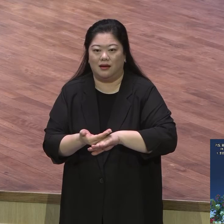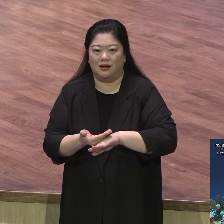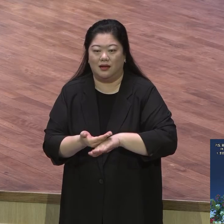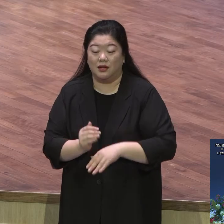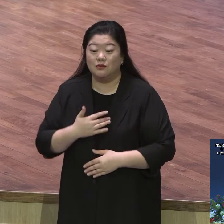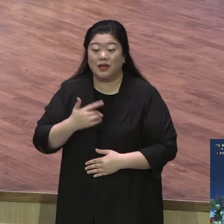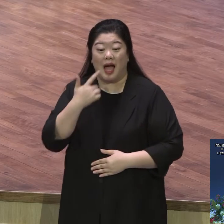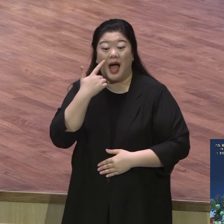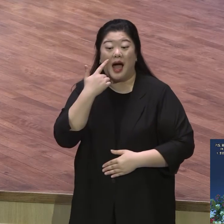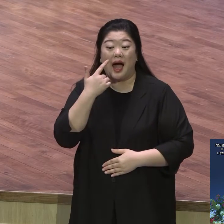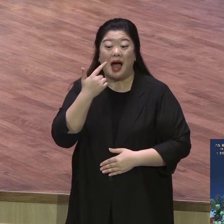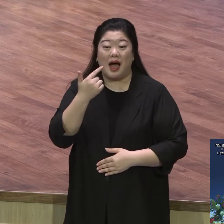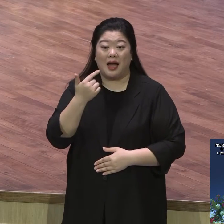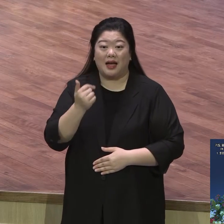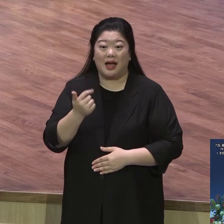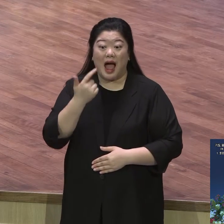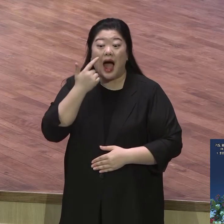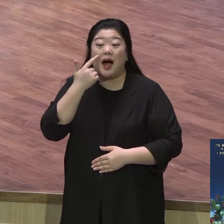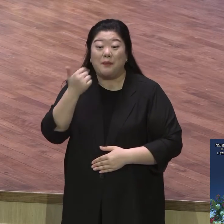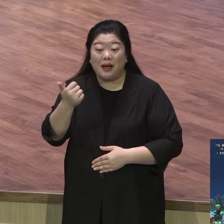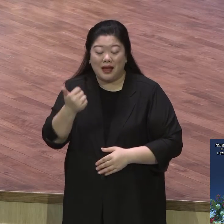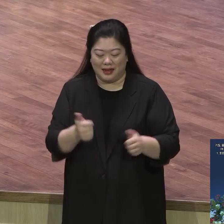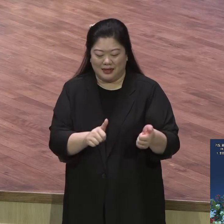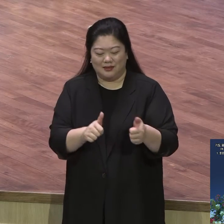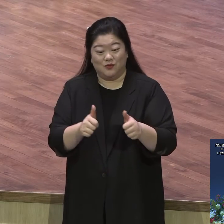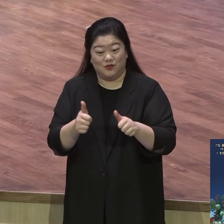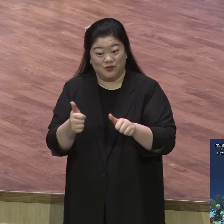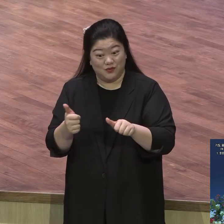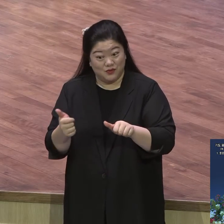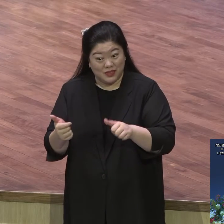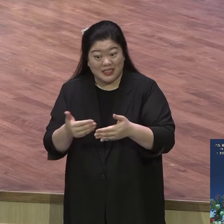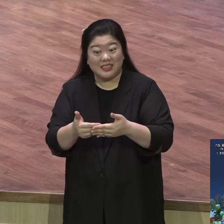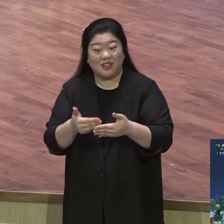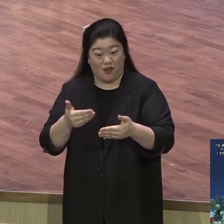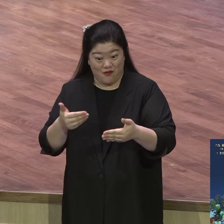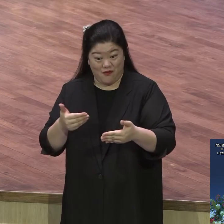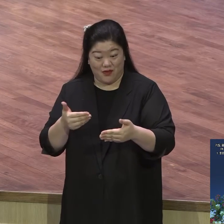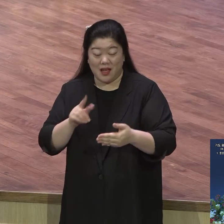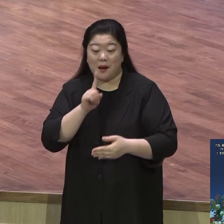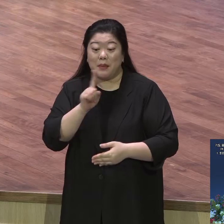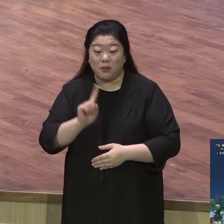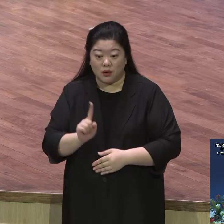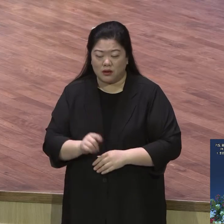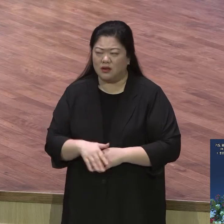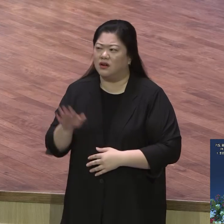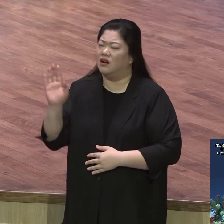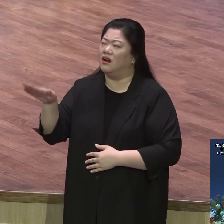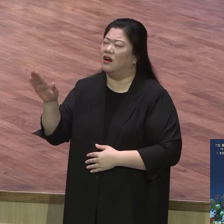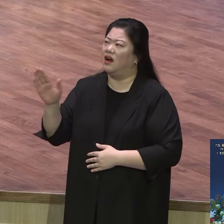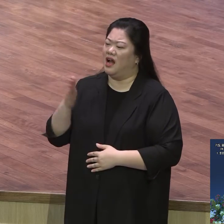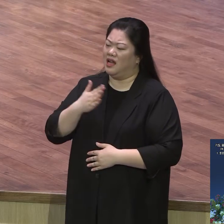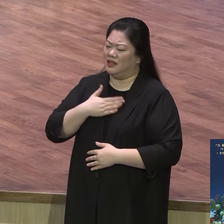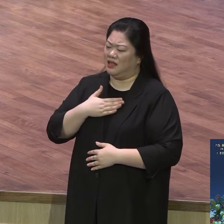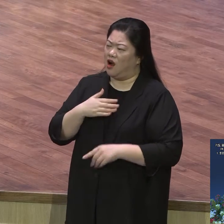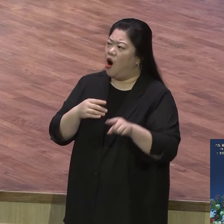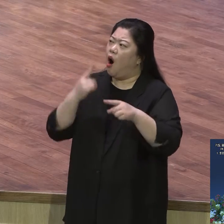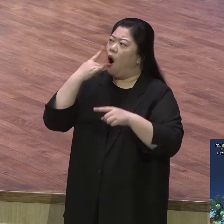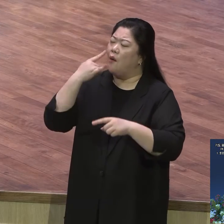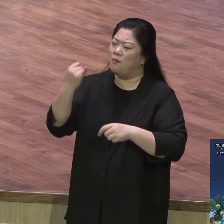엄마 성경 내 품에 안겨주라 아기는 잘 알더라고 그래가지고 그거를 엄마 성경 누들더라